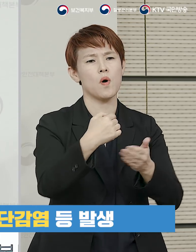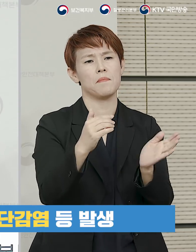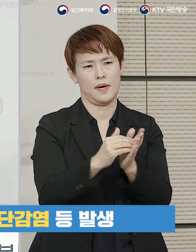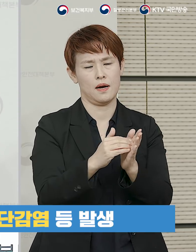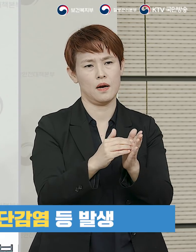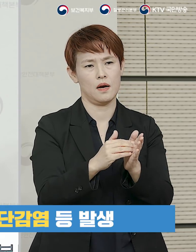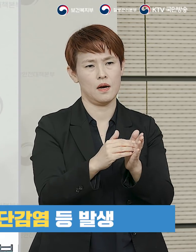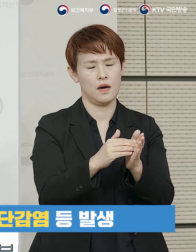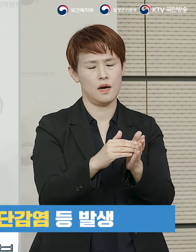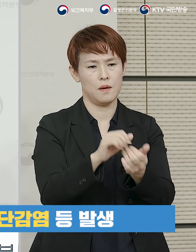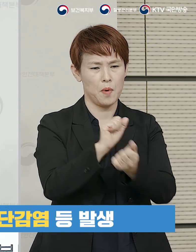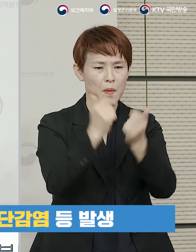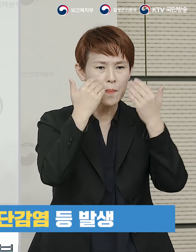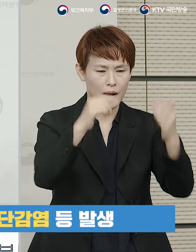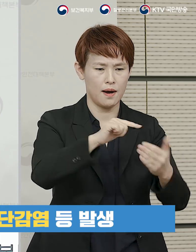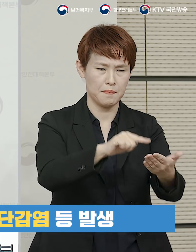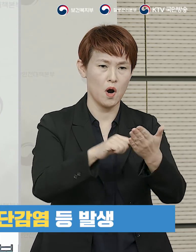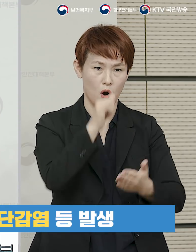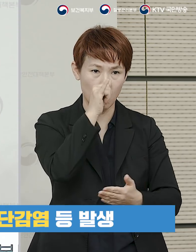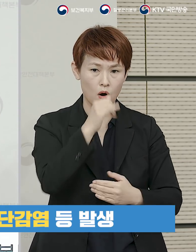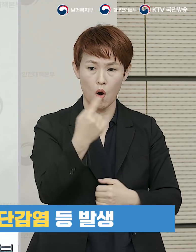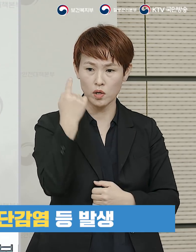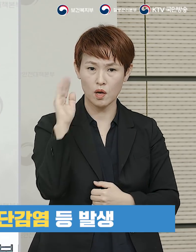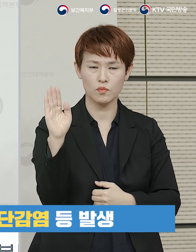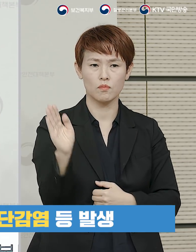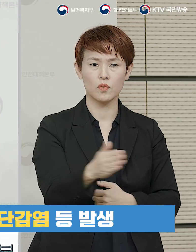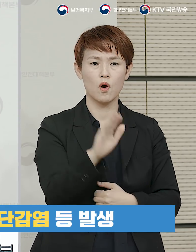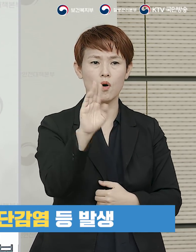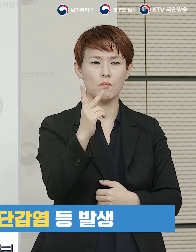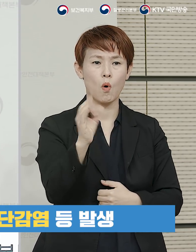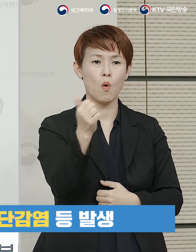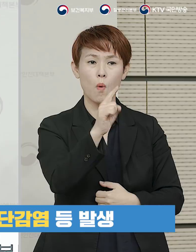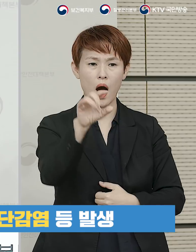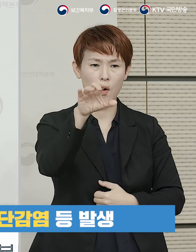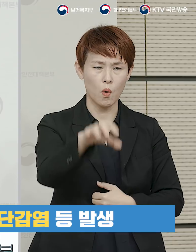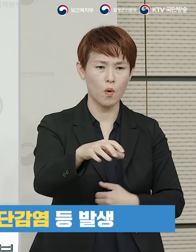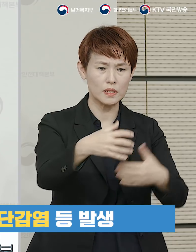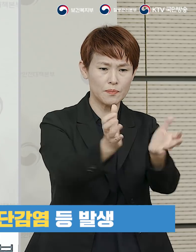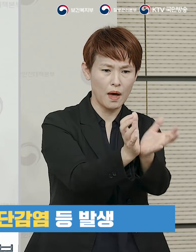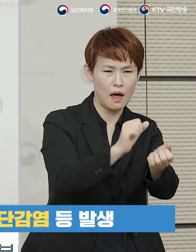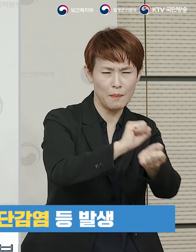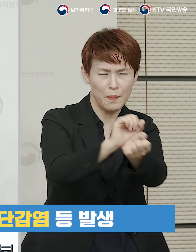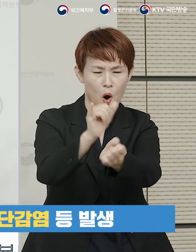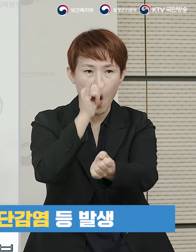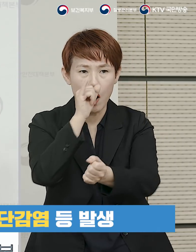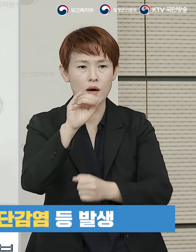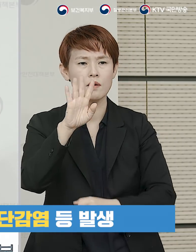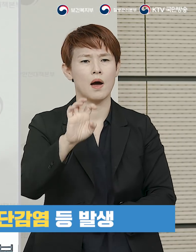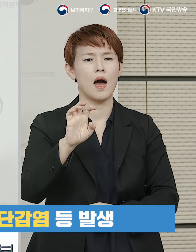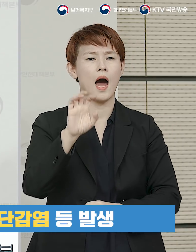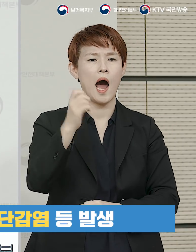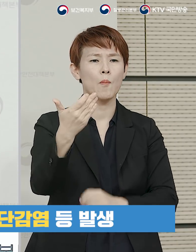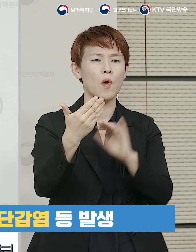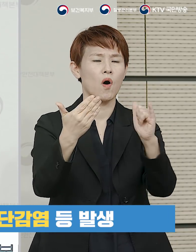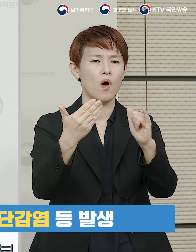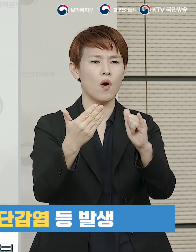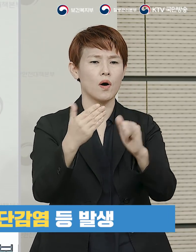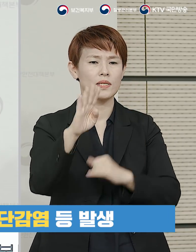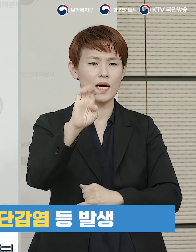봉화위 요양병원에서 집단 감염이 발생 49명의 다수 환자가 발생하고 있습니다